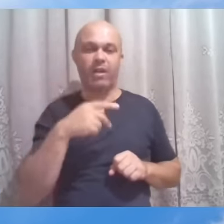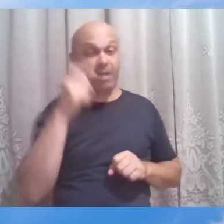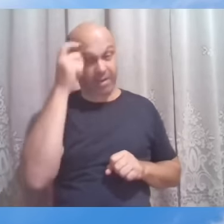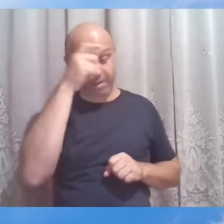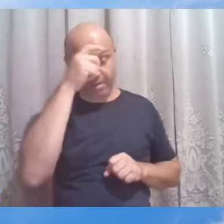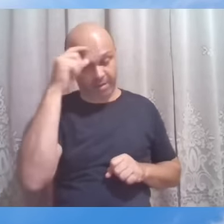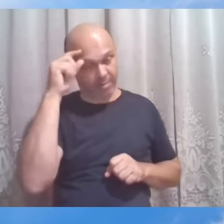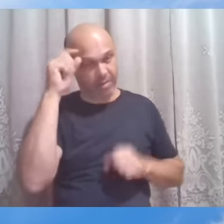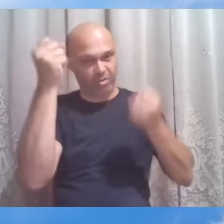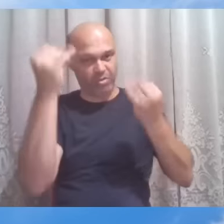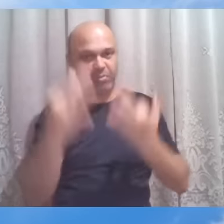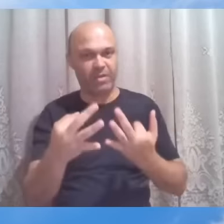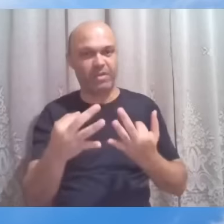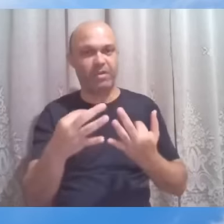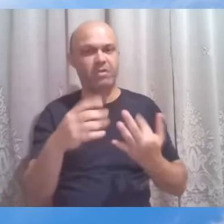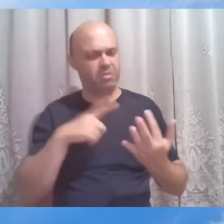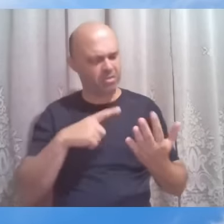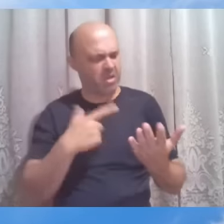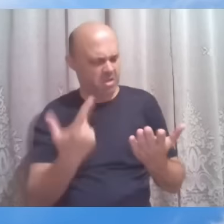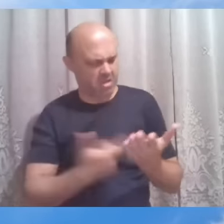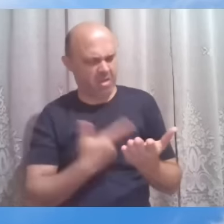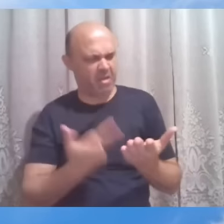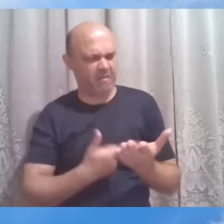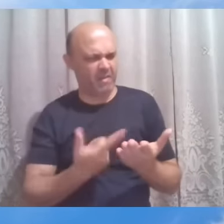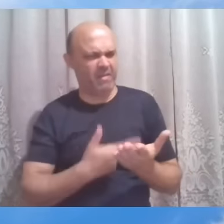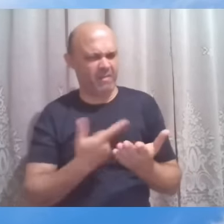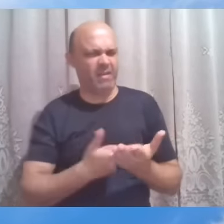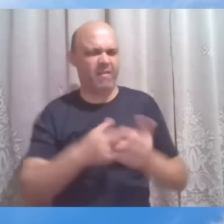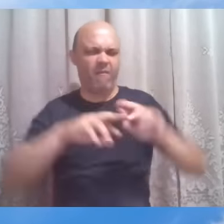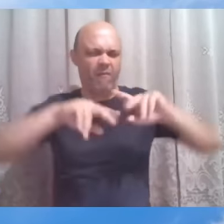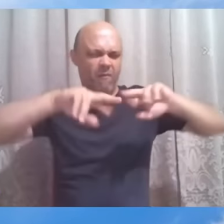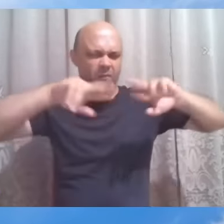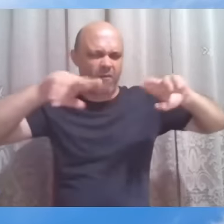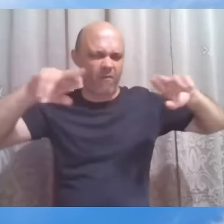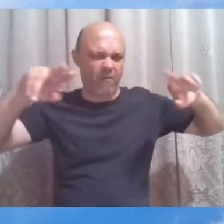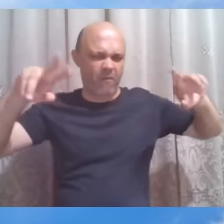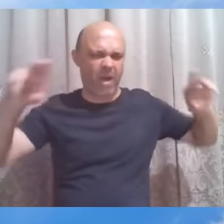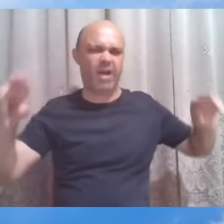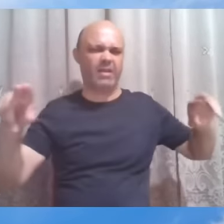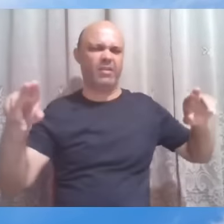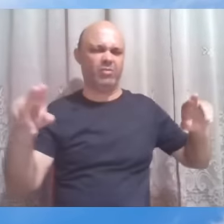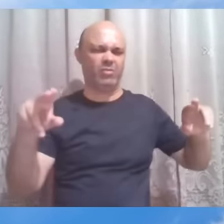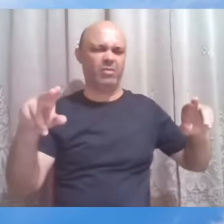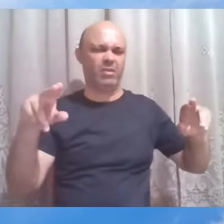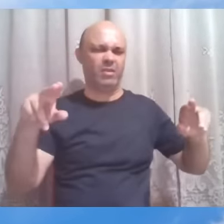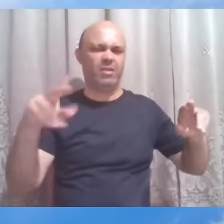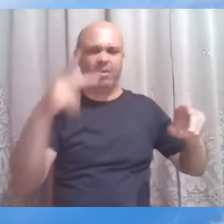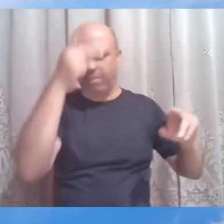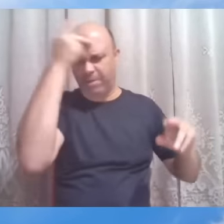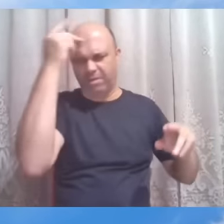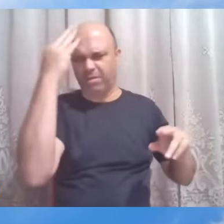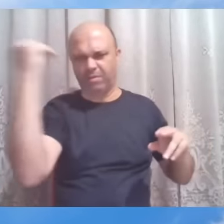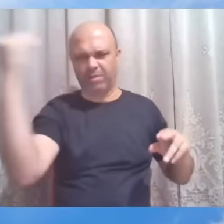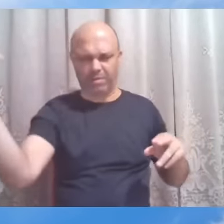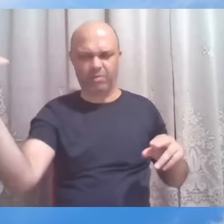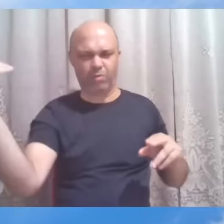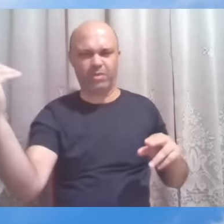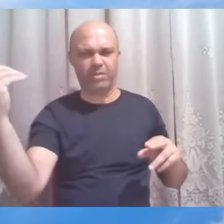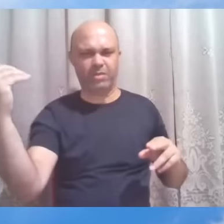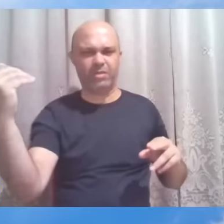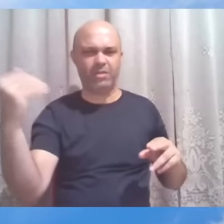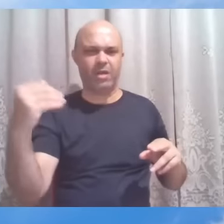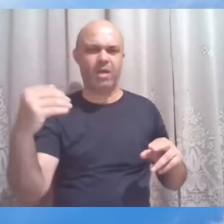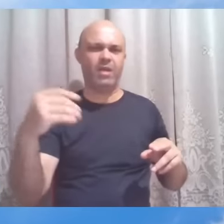temos na literatura clássica do mundo grandes personagens que foram muito conhecidos, as obras de Shakespeare, de Dante,